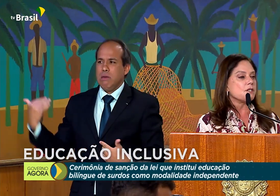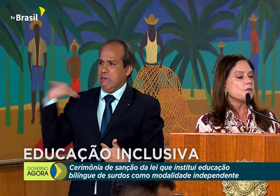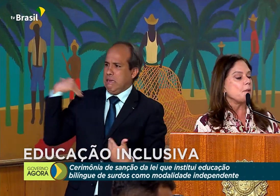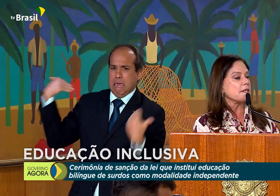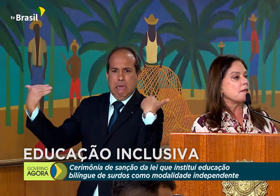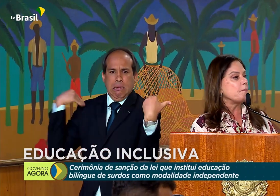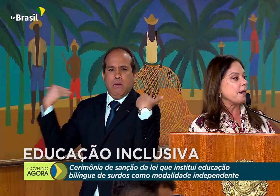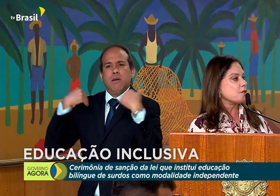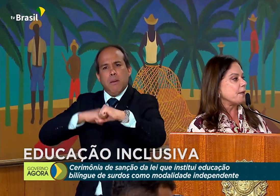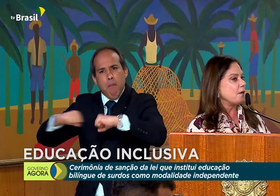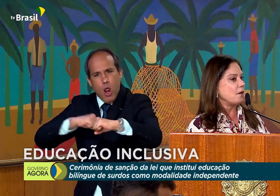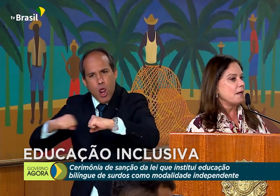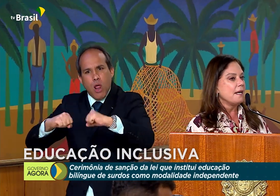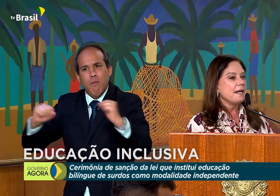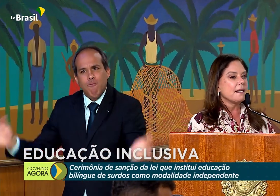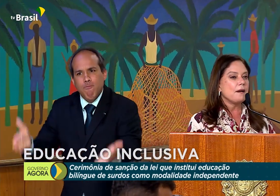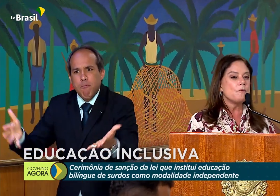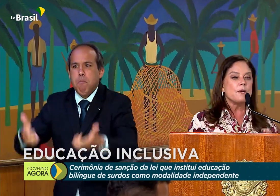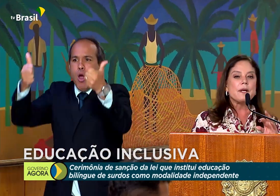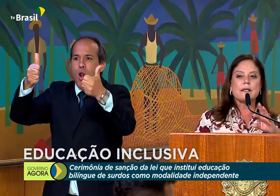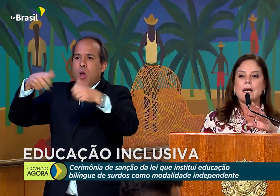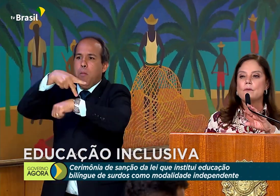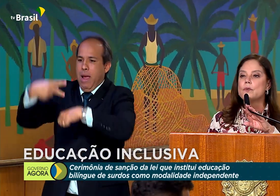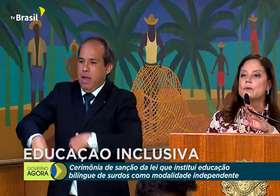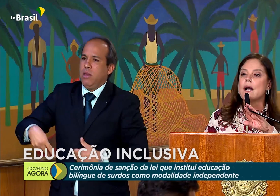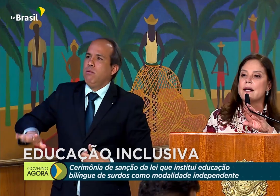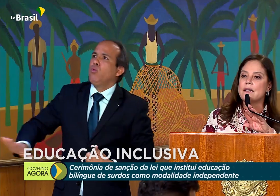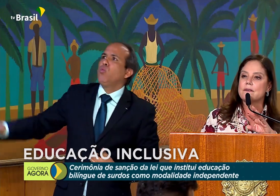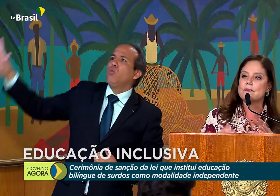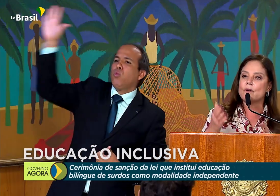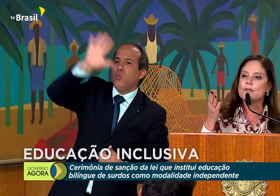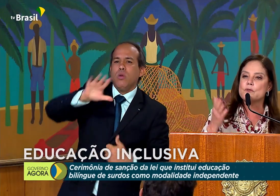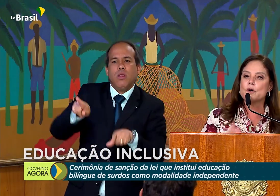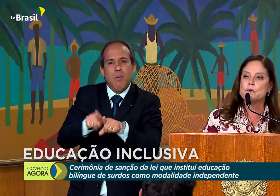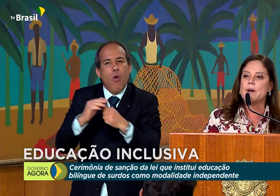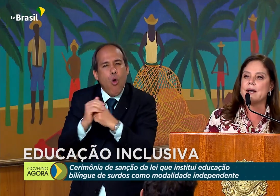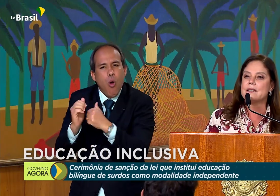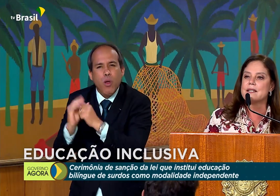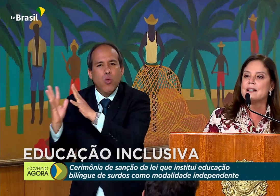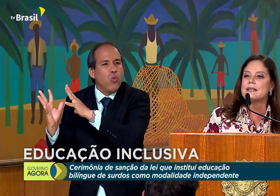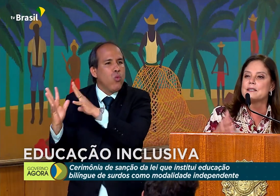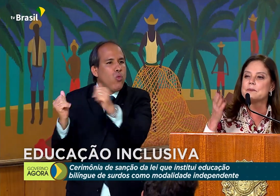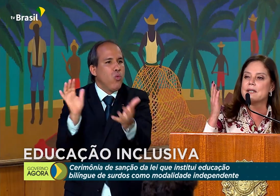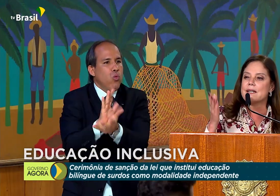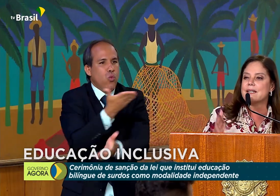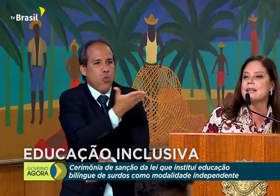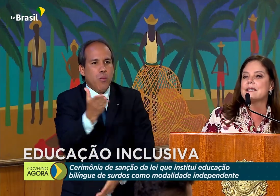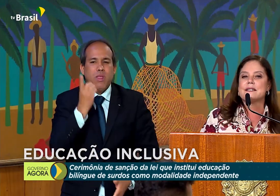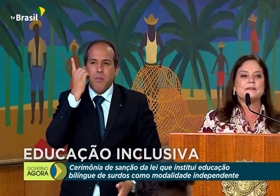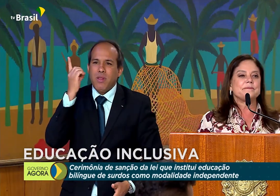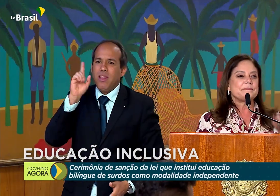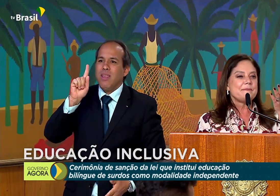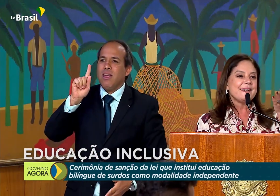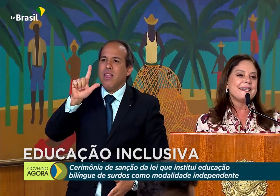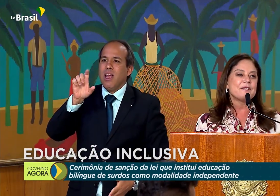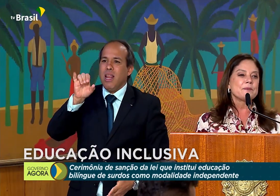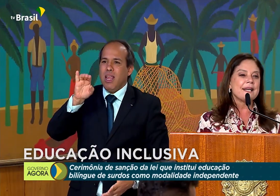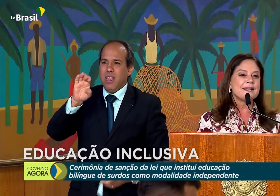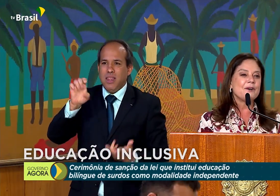que a gente possa ter um país melhor. Queria cumprimentar com muito carinho todos os meus pares, deputada Grace, deputada